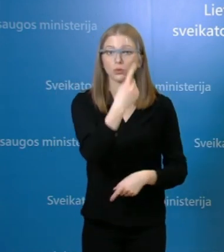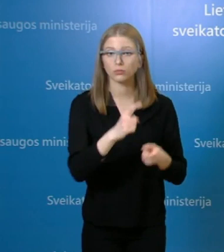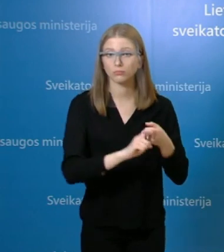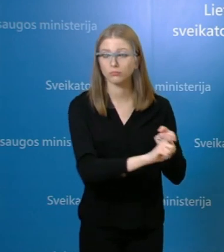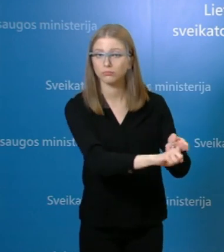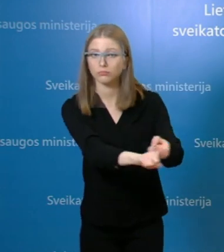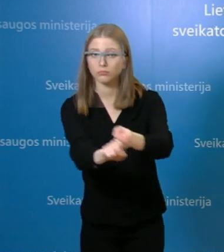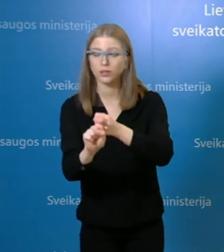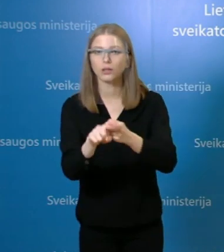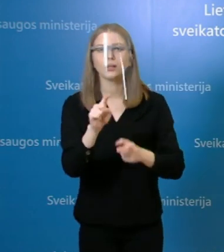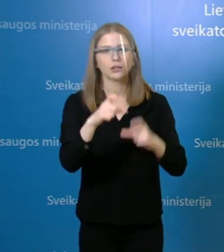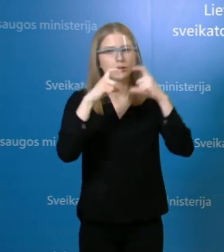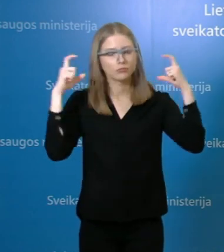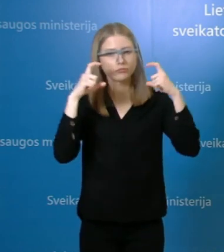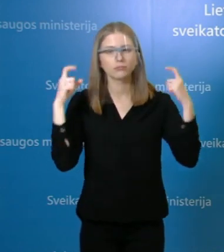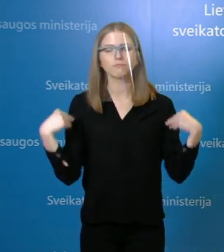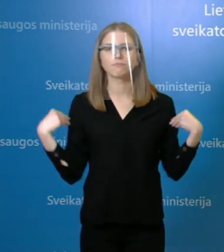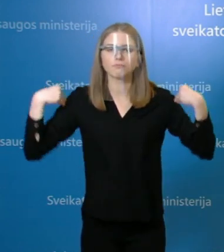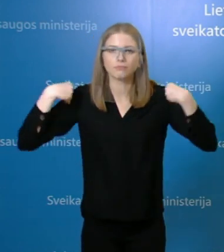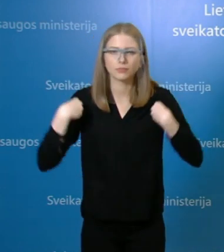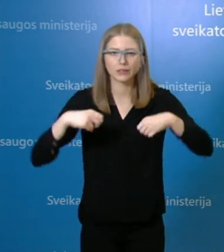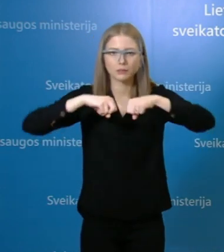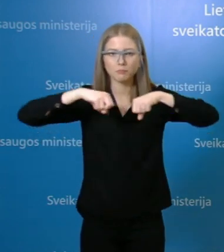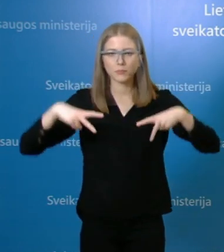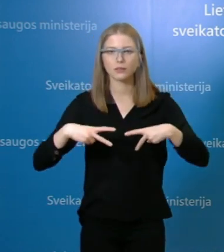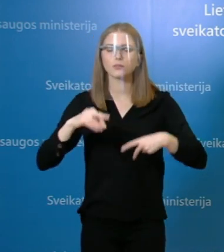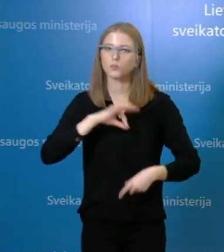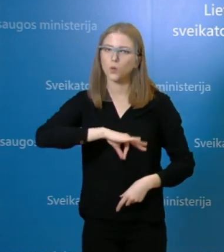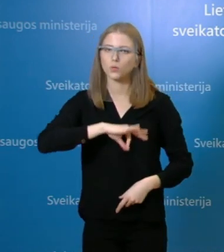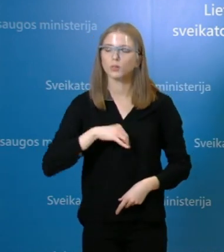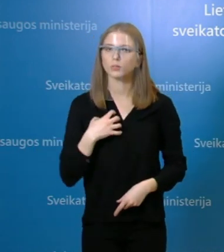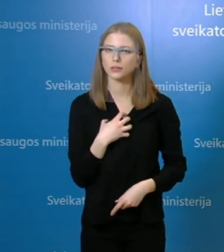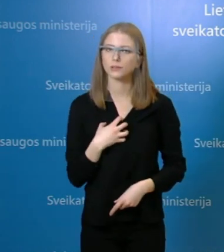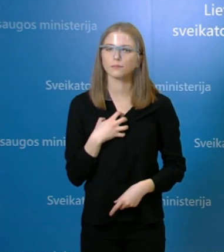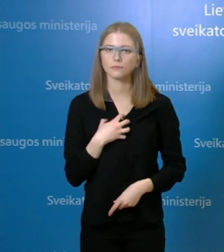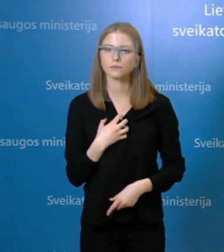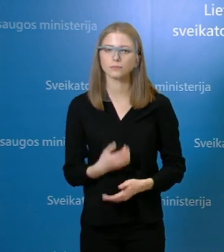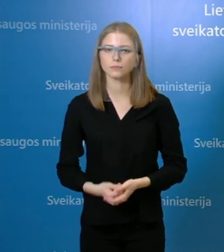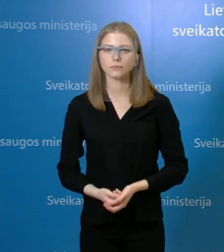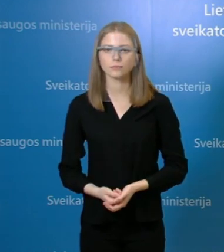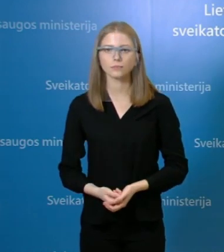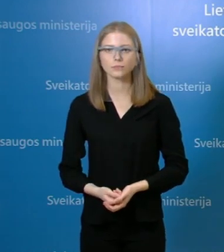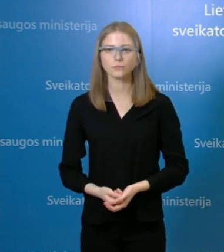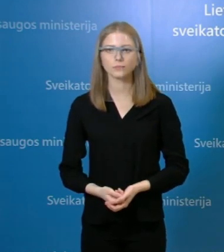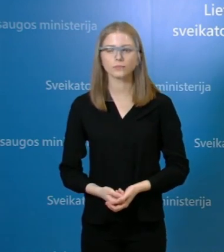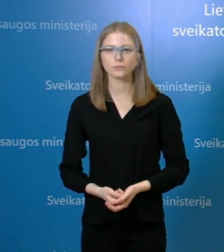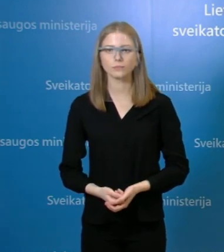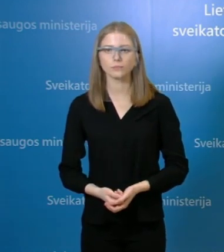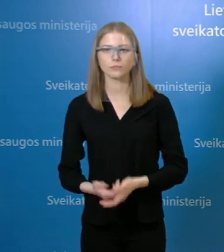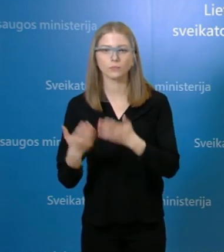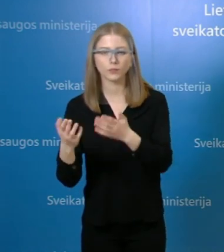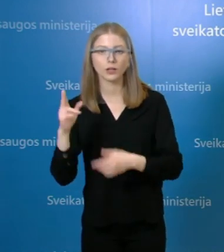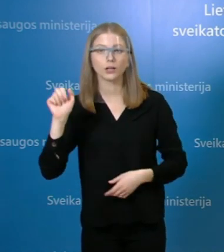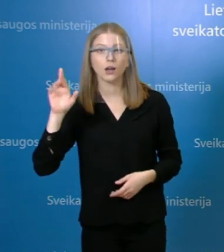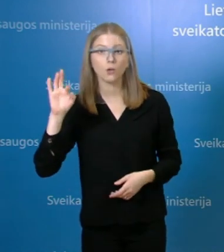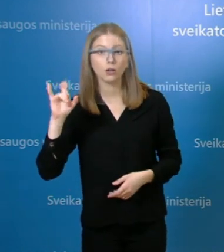yra pakankamai reikšmingas ir galbūt ir lemtingai reikšmingas šiuo atveju. Karolė, jūsų